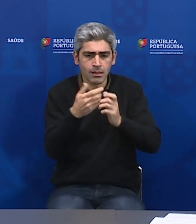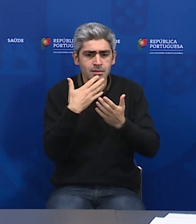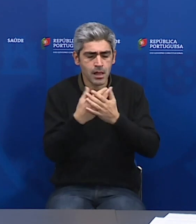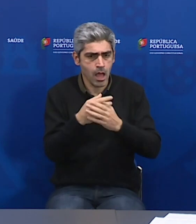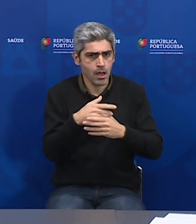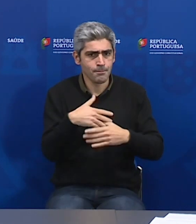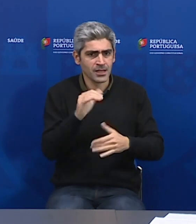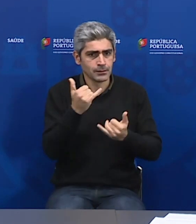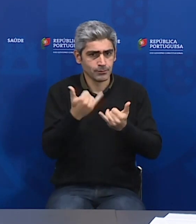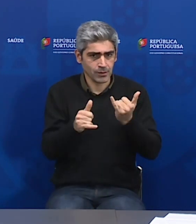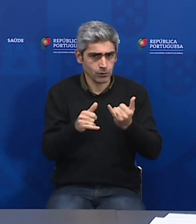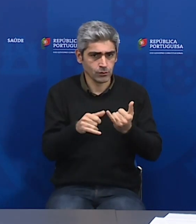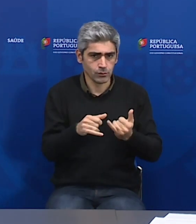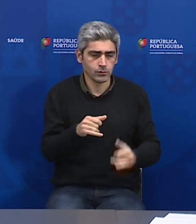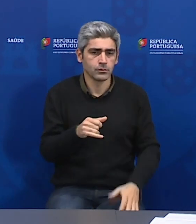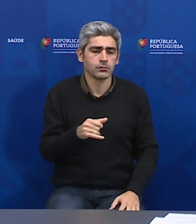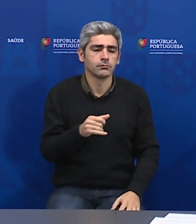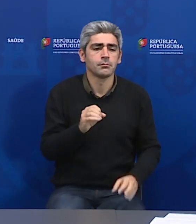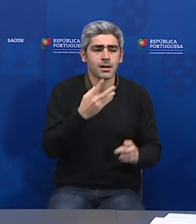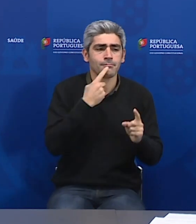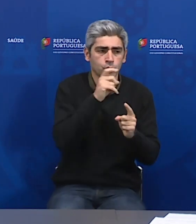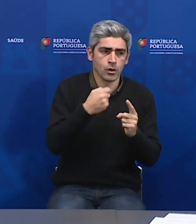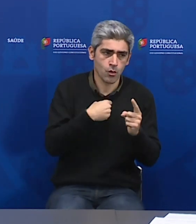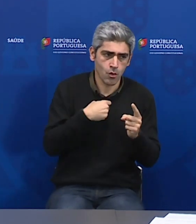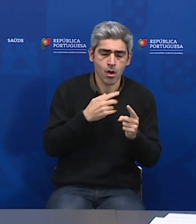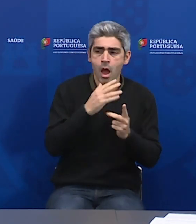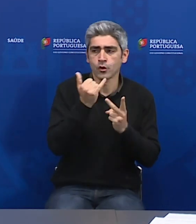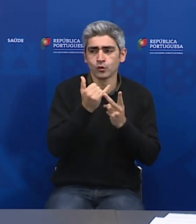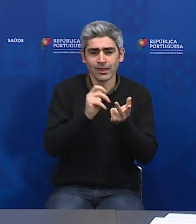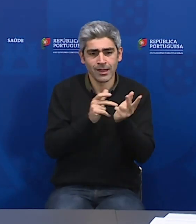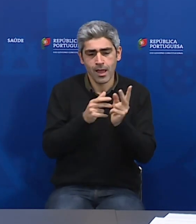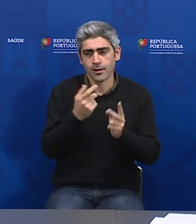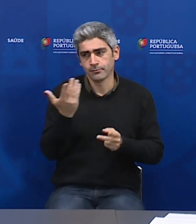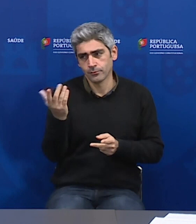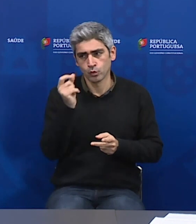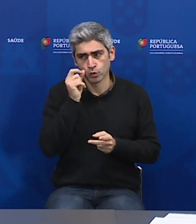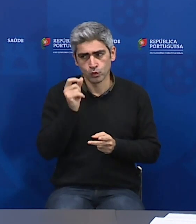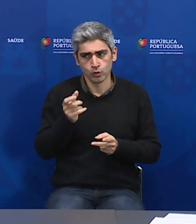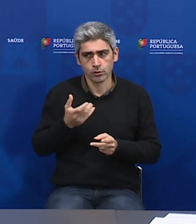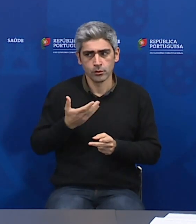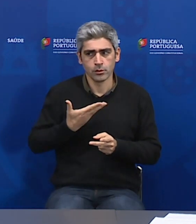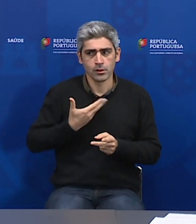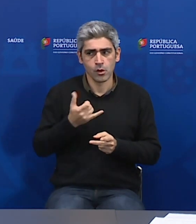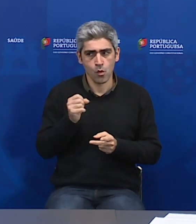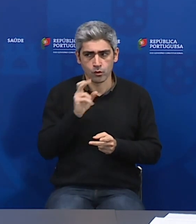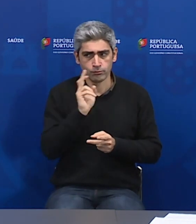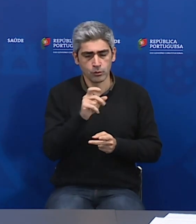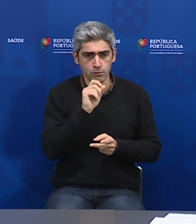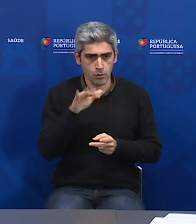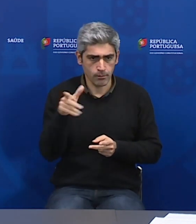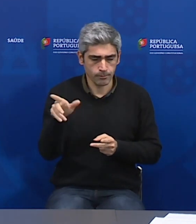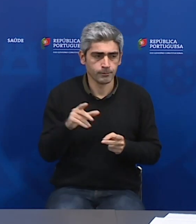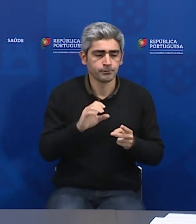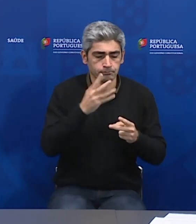Eu respondo-lhe à primeira questão, e à segunda questão porque é mais técnica, o doutor Diogo. Eu quero lhe dizer